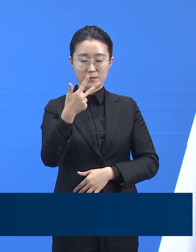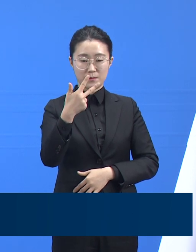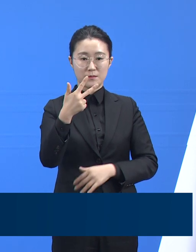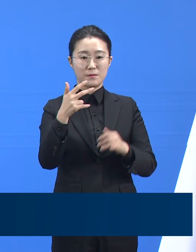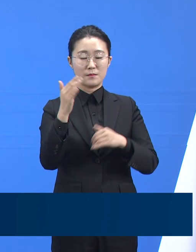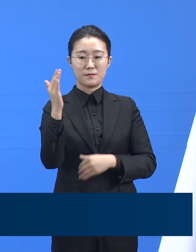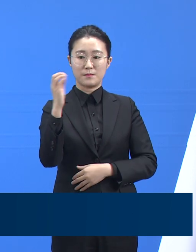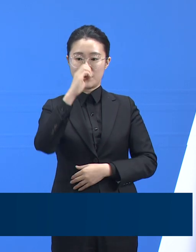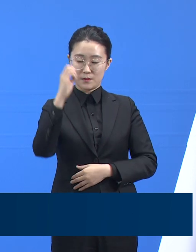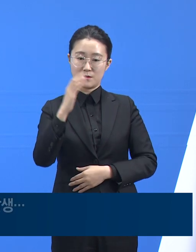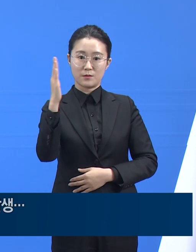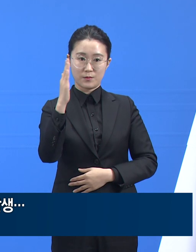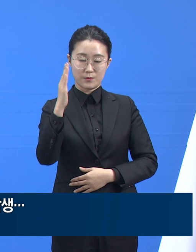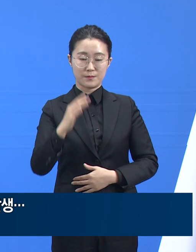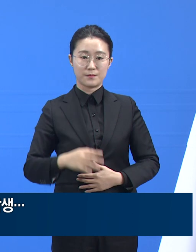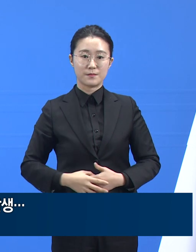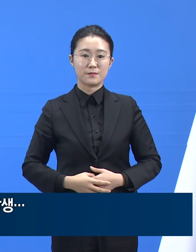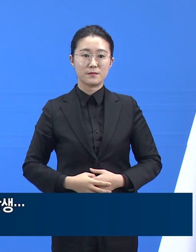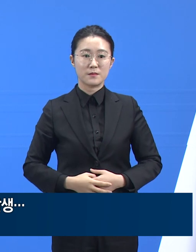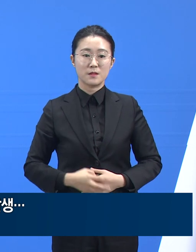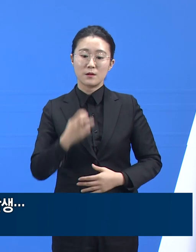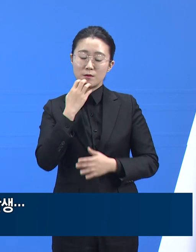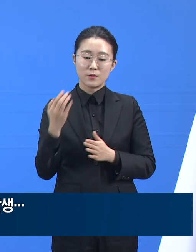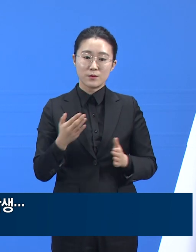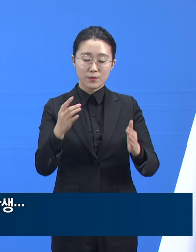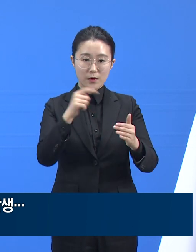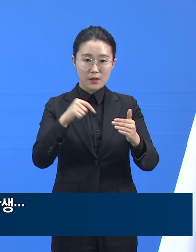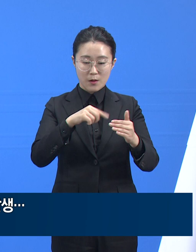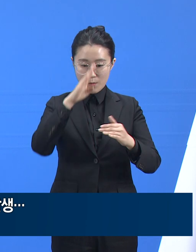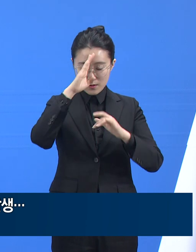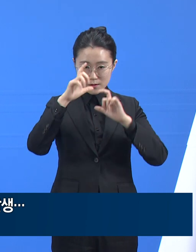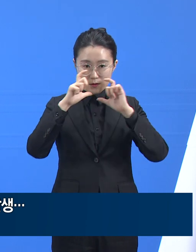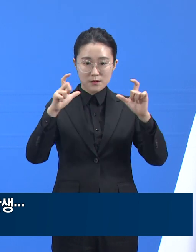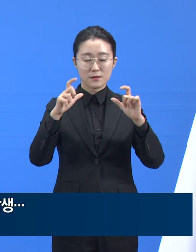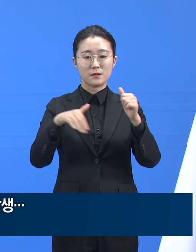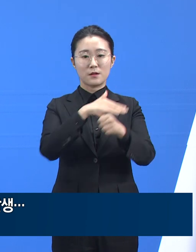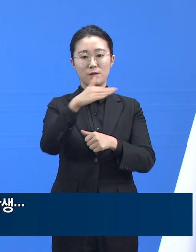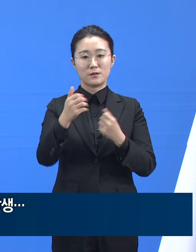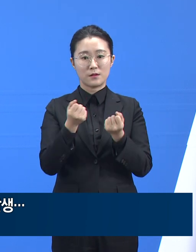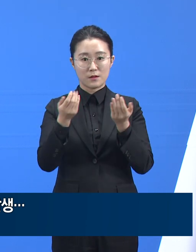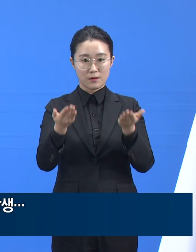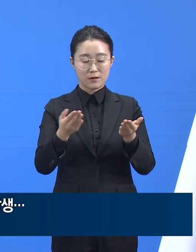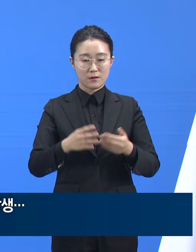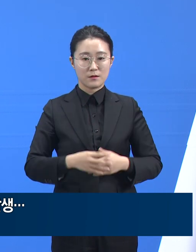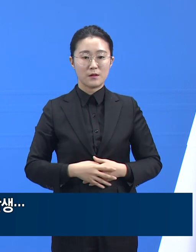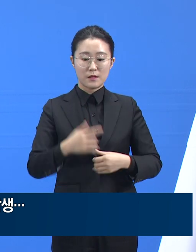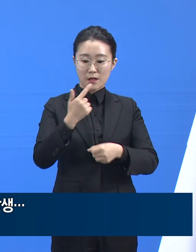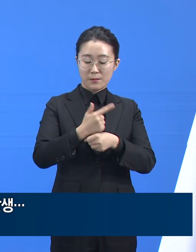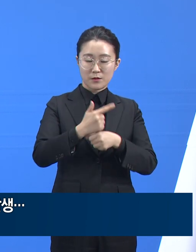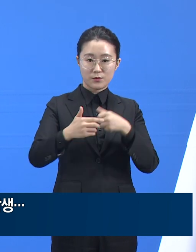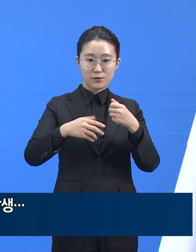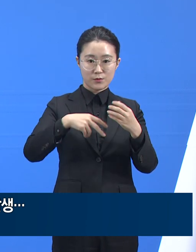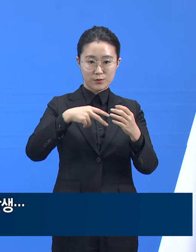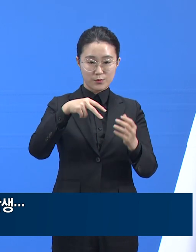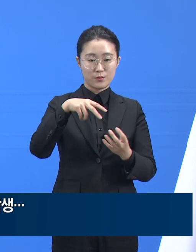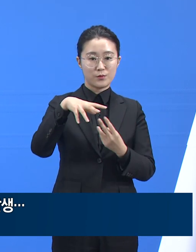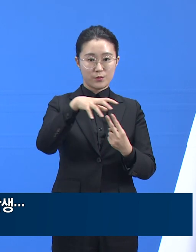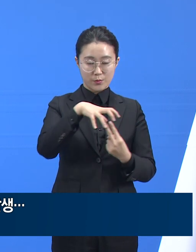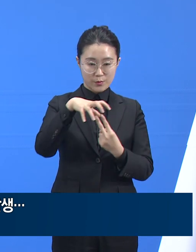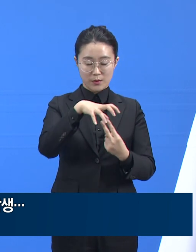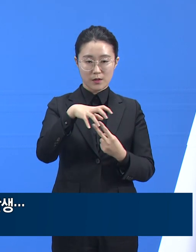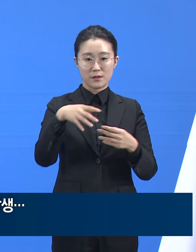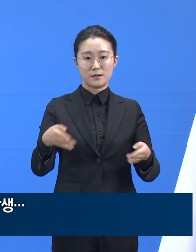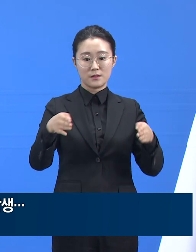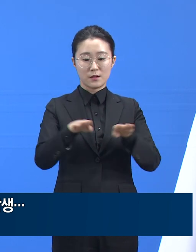도내 주요 확진 상황에 대해 말씀드리겠습니다. 먼저 남양주시 소재 요양시설 확진 관련 상황입니다. 지난